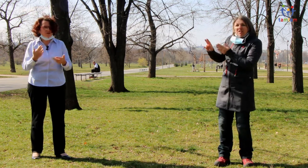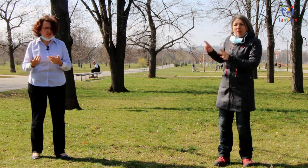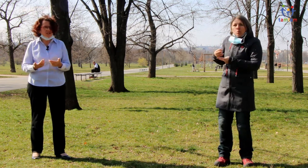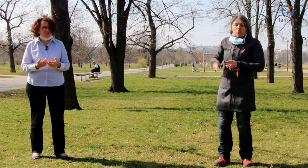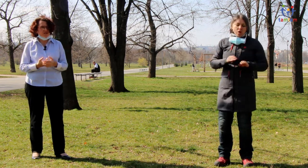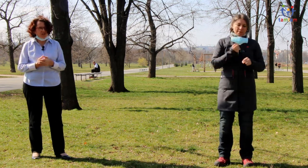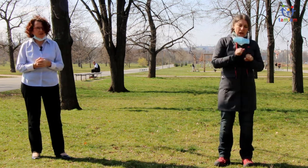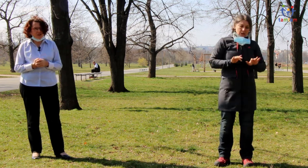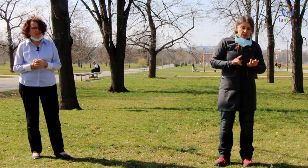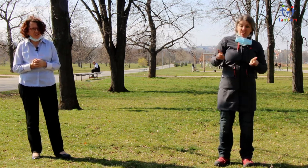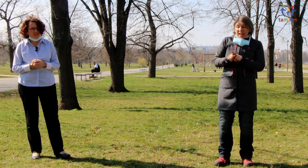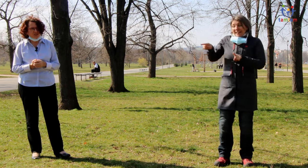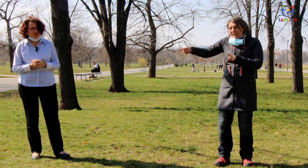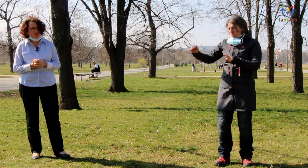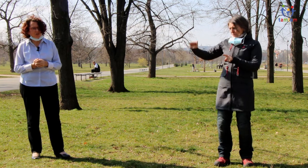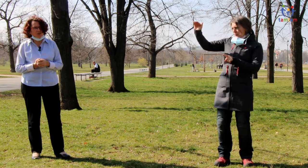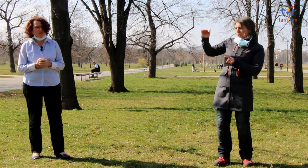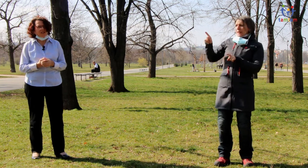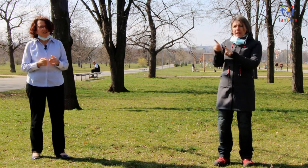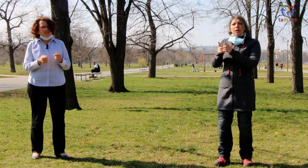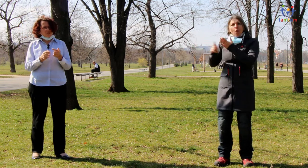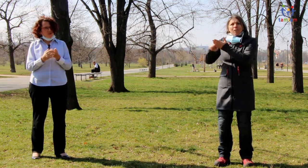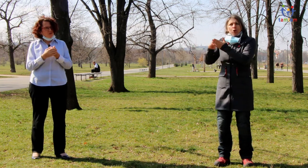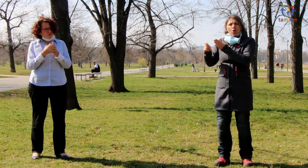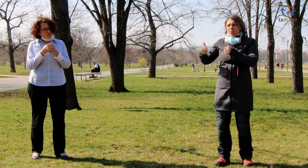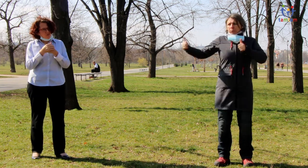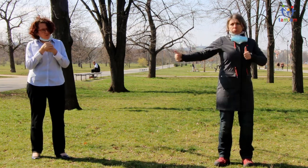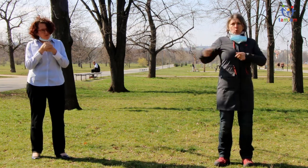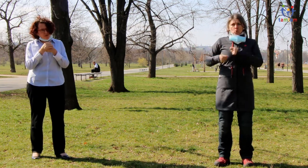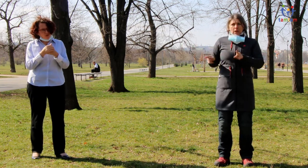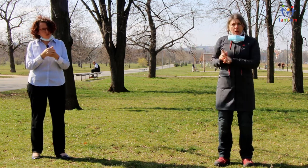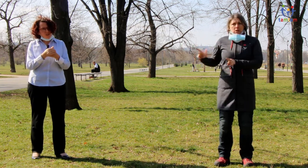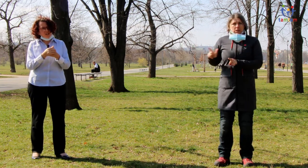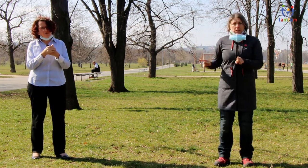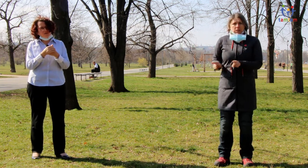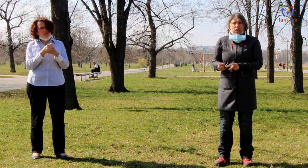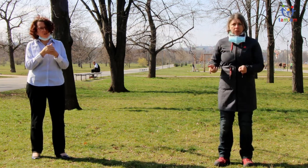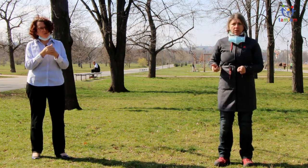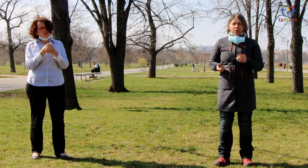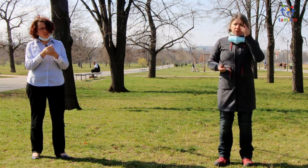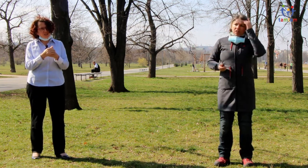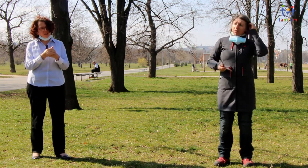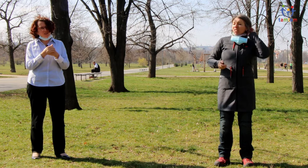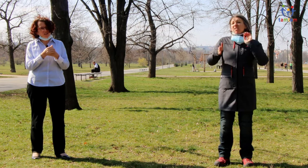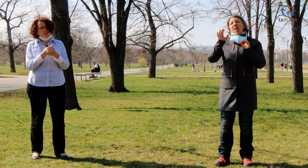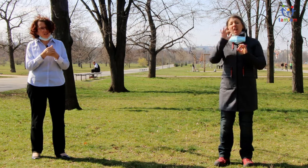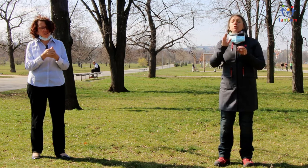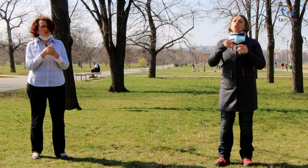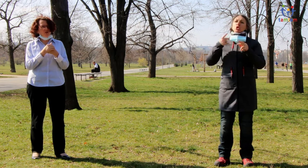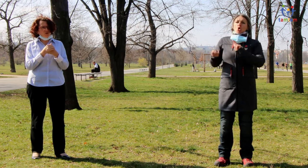rodina se nedostala do nějakých existenčních potíží. Takže ta rutina, když se prostě řekne, že každý den od